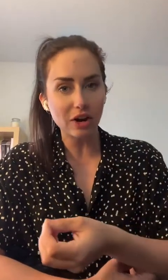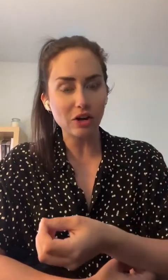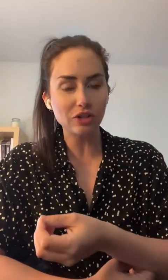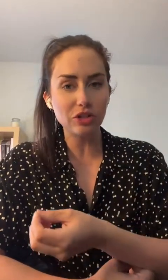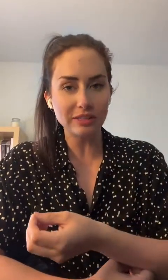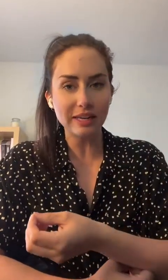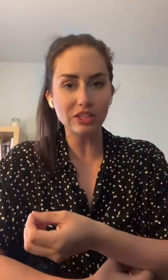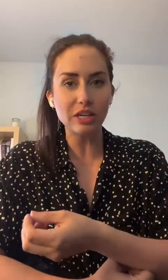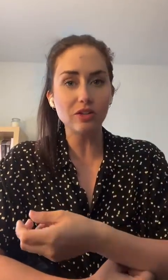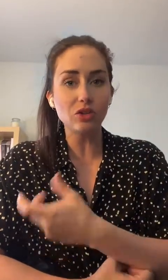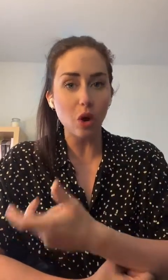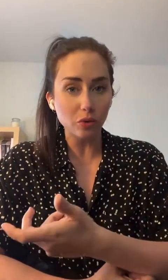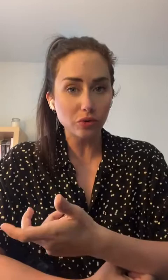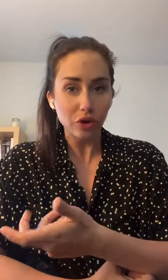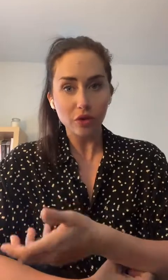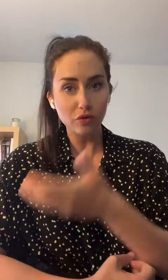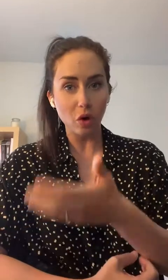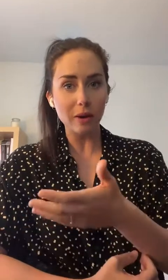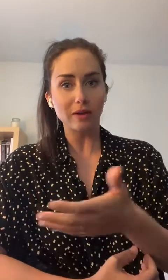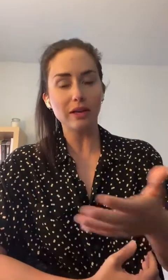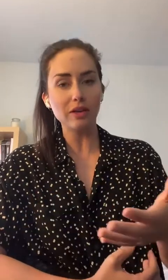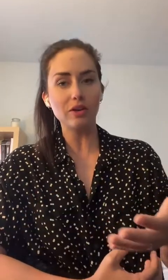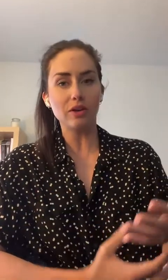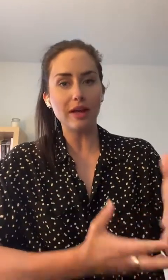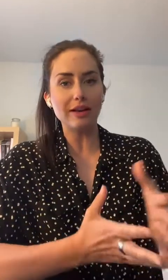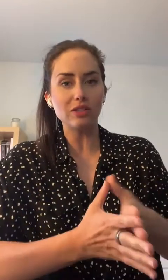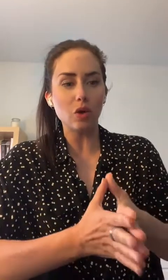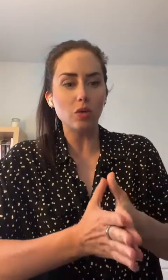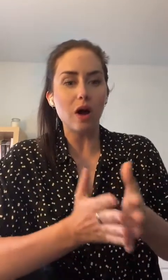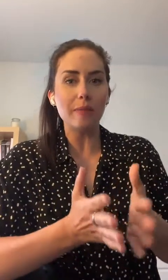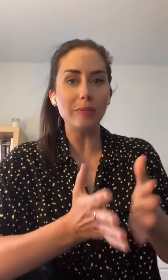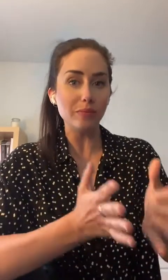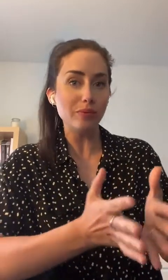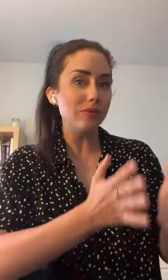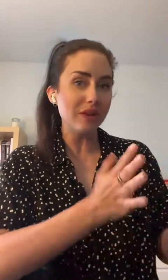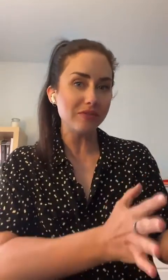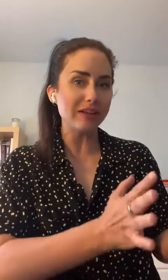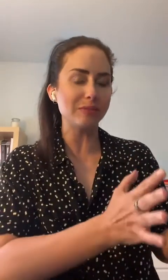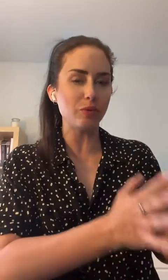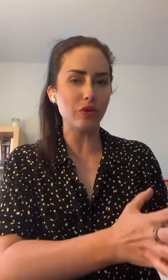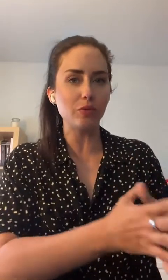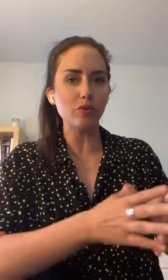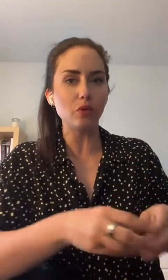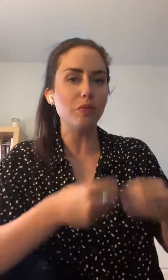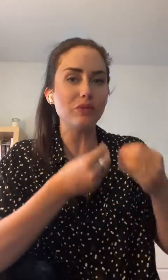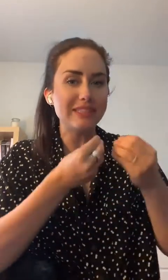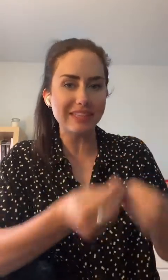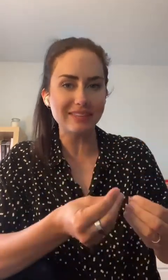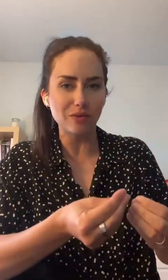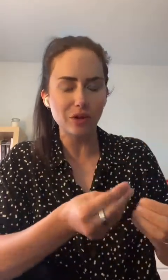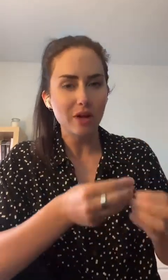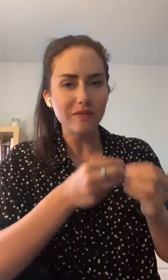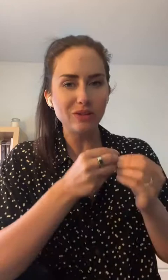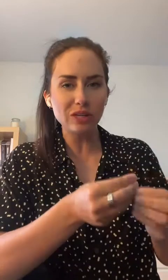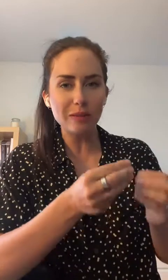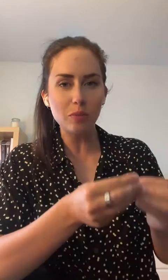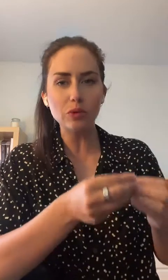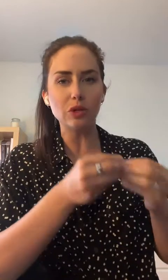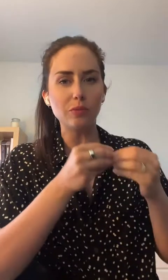'intérieur de ces lingettes-là, donc, vous comprendrez qu'elles sont quand même plus néfastes pour votre peau, donc plus irritantes. Fait que toutes les peaux qui sont